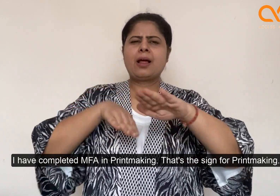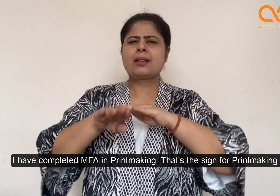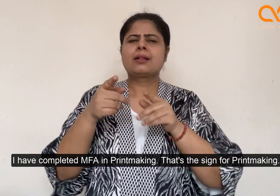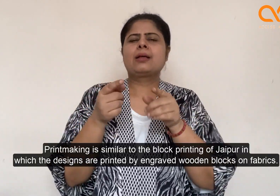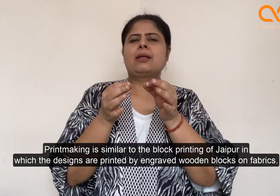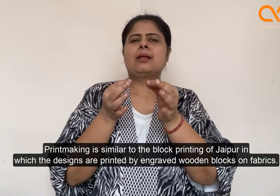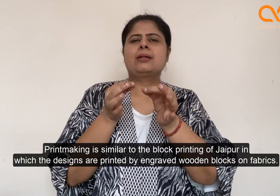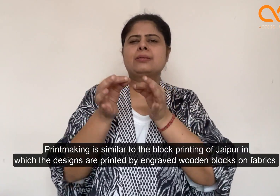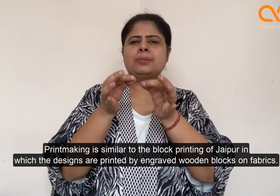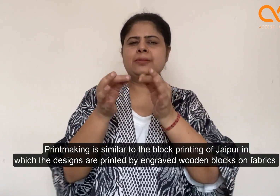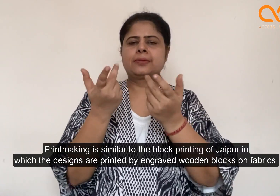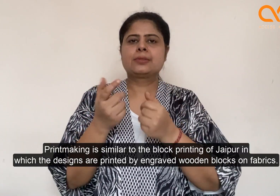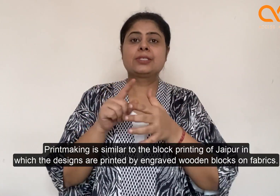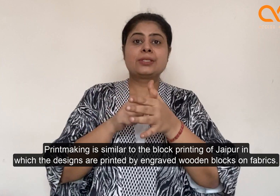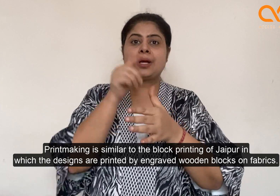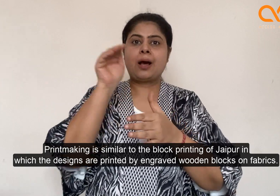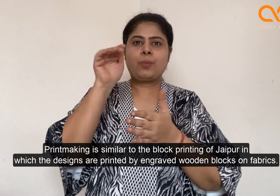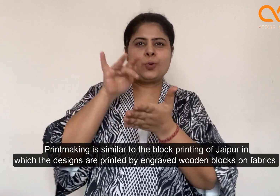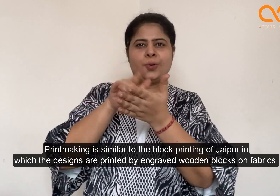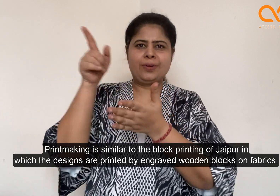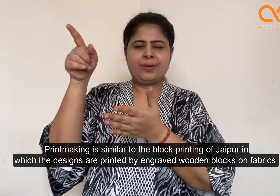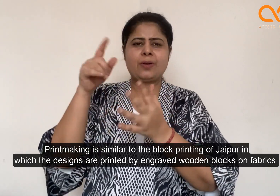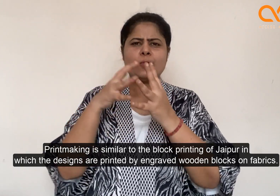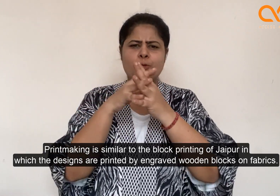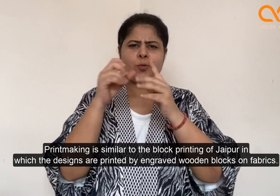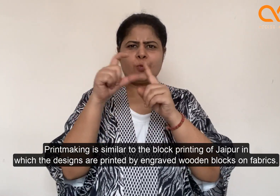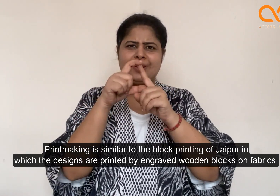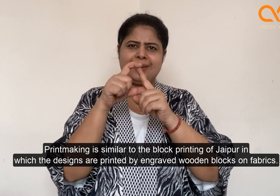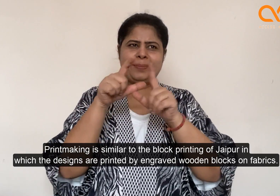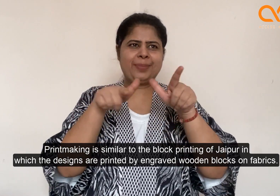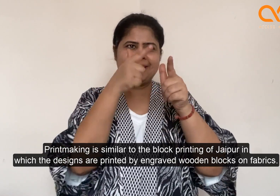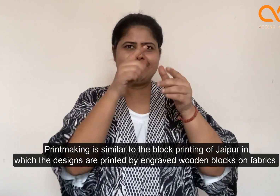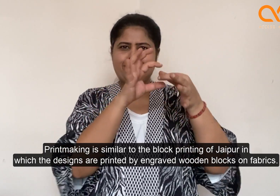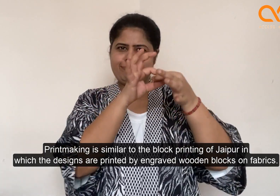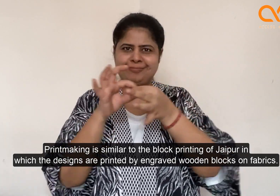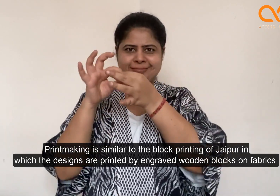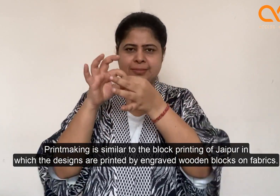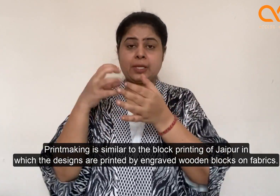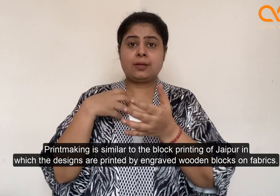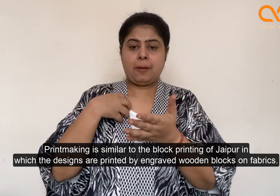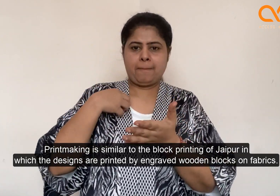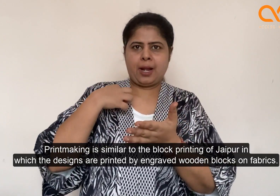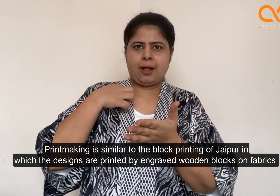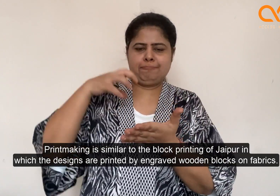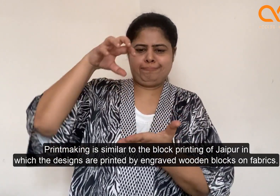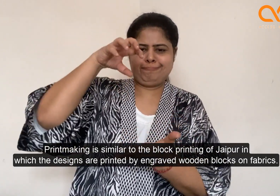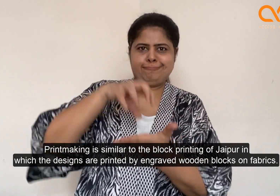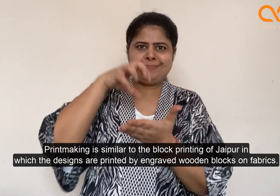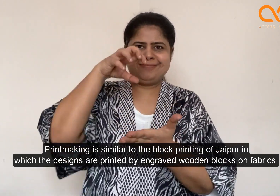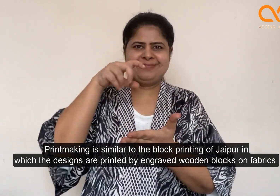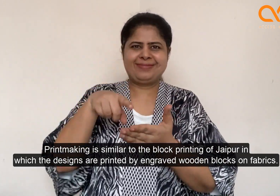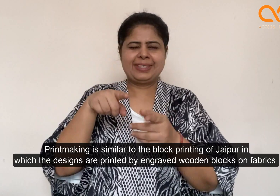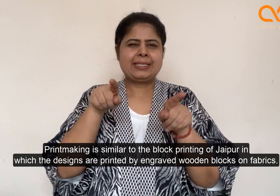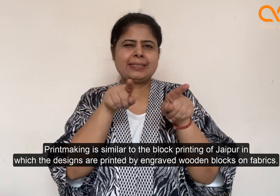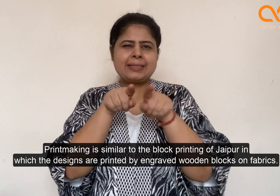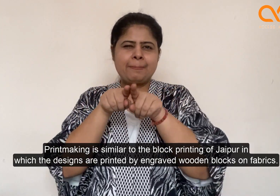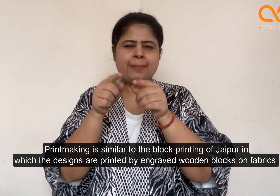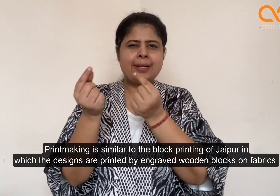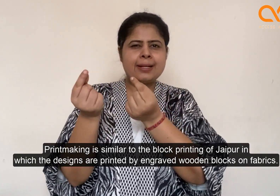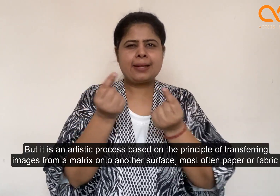नाम है प्रिंट मेकिंग ठीक उसी तरह है जैसे जैपर में लकडी के ब्लोक्स के जरिये कपड़ों पर डिजाइन च्छापी